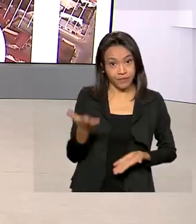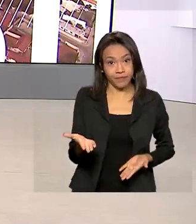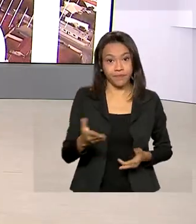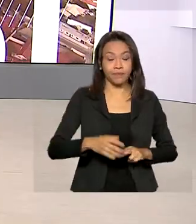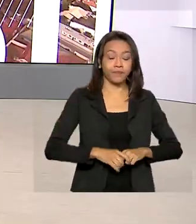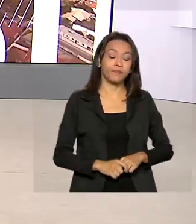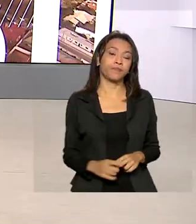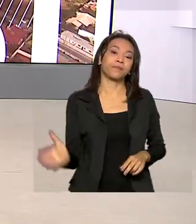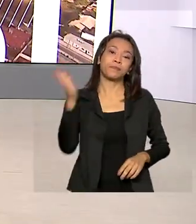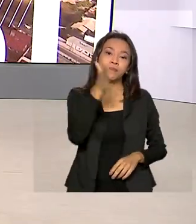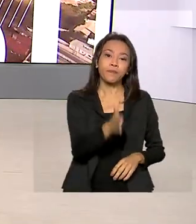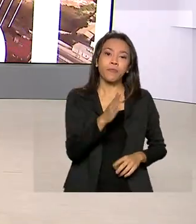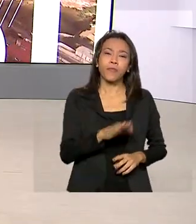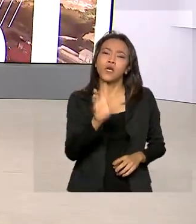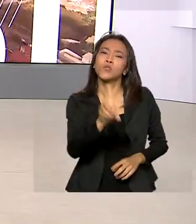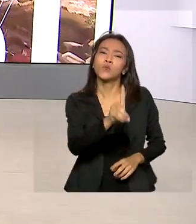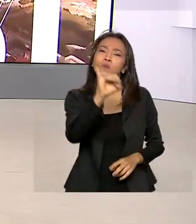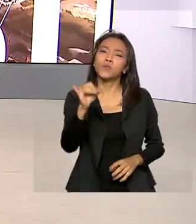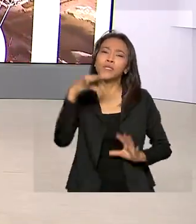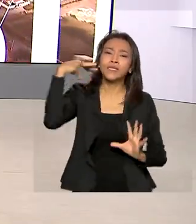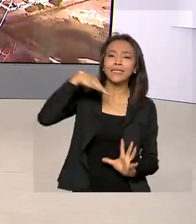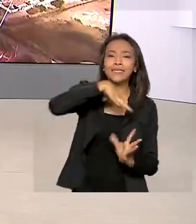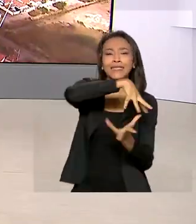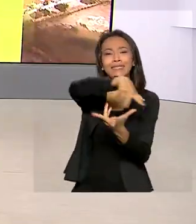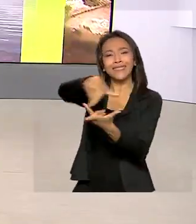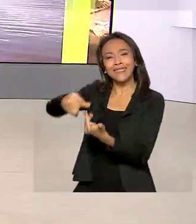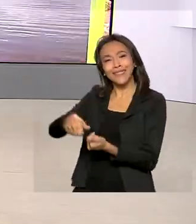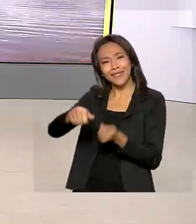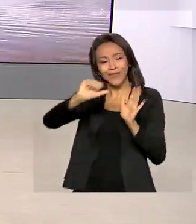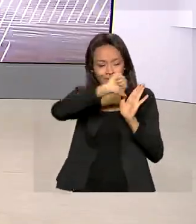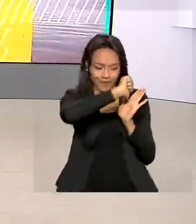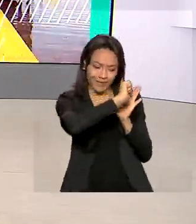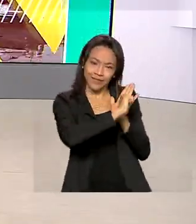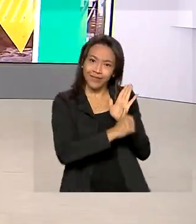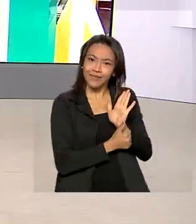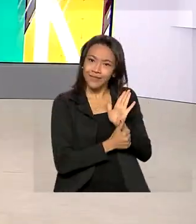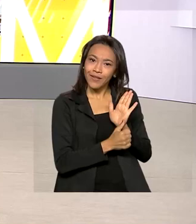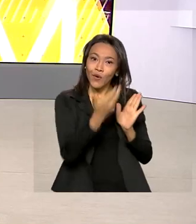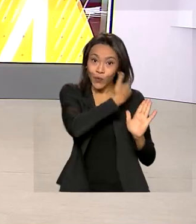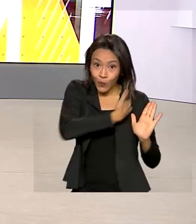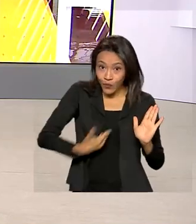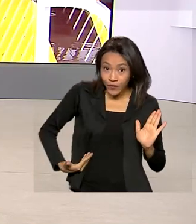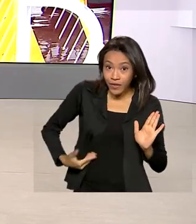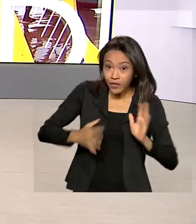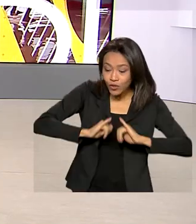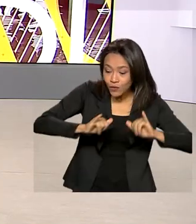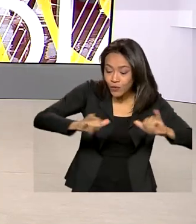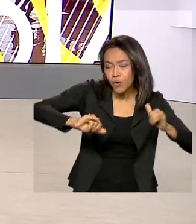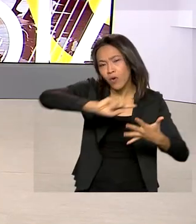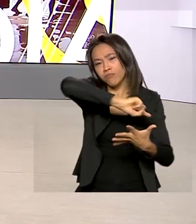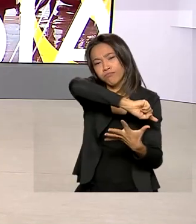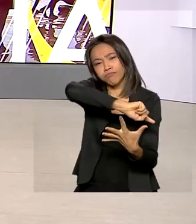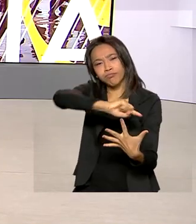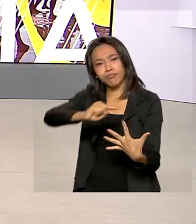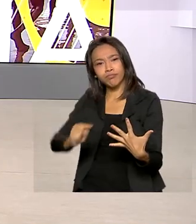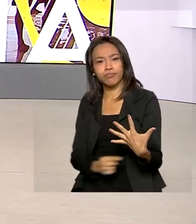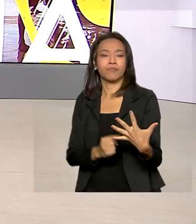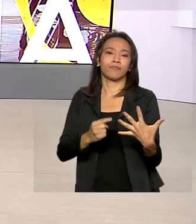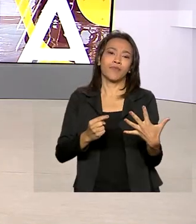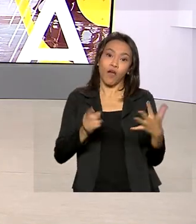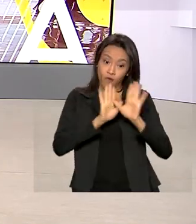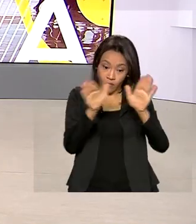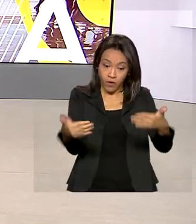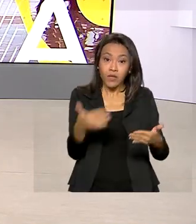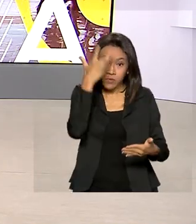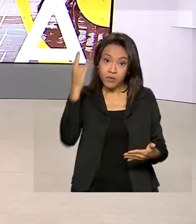No dia internacional da síndrome de Down, o governo lançou uma série de ações voltadas às pessoas com deficiência.